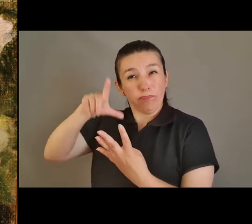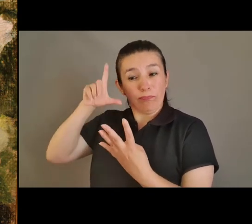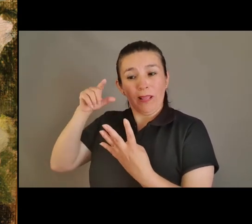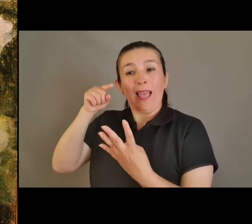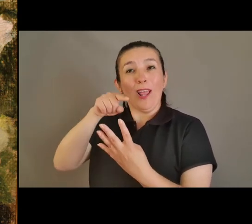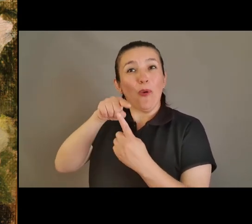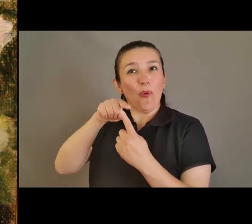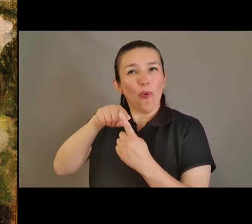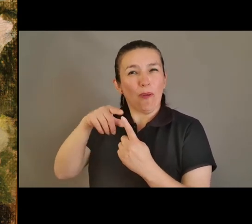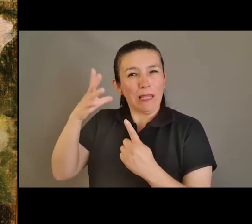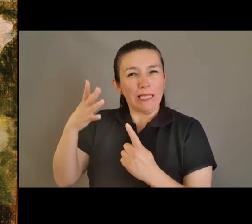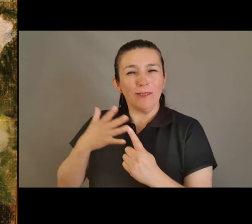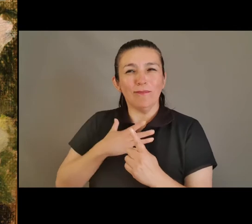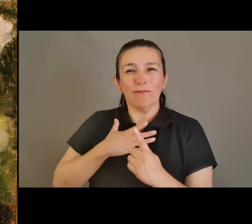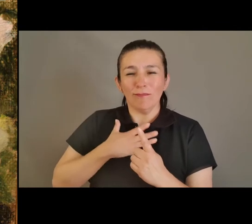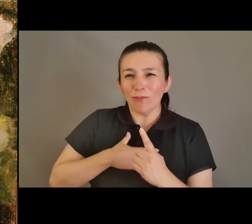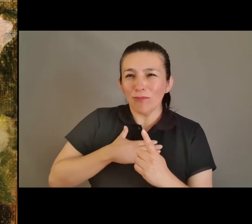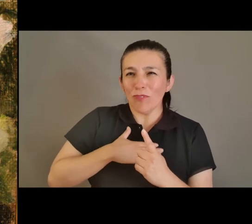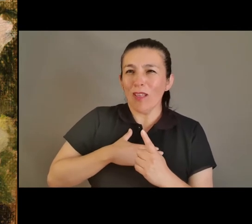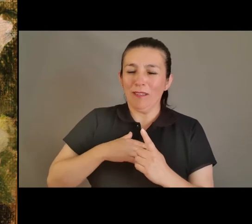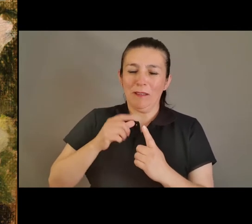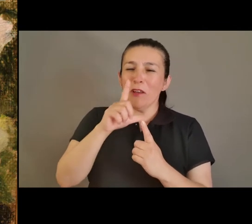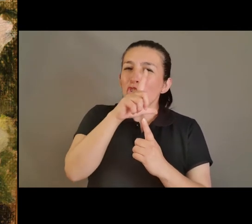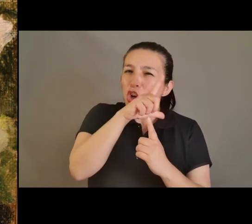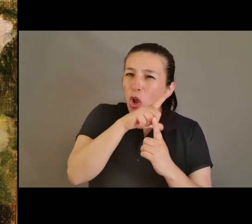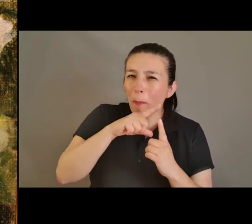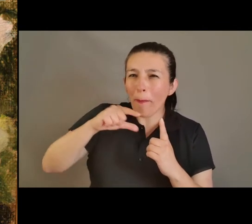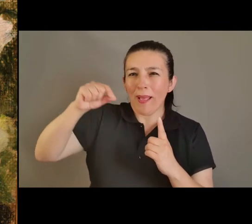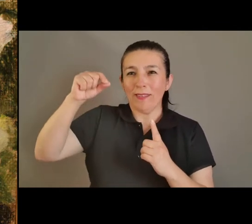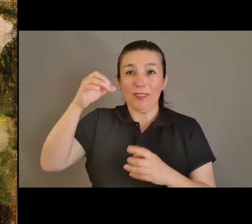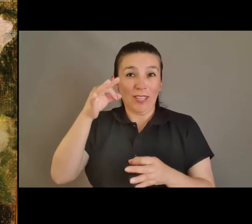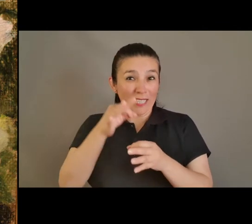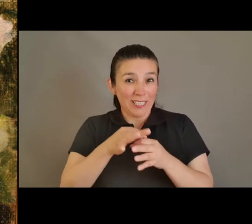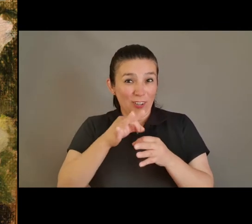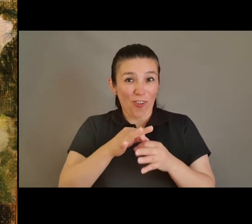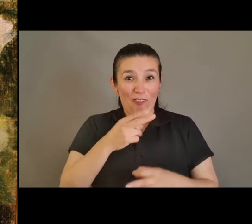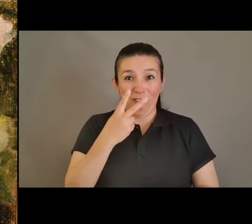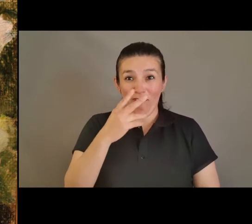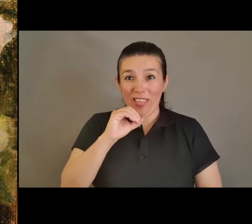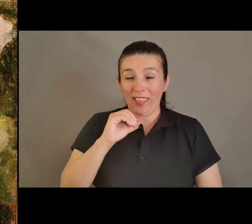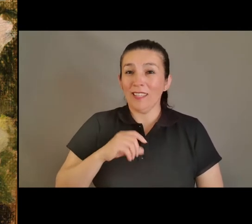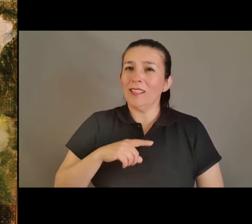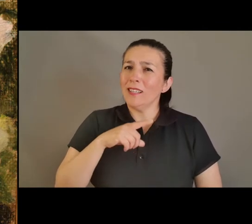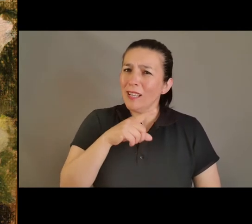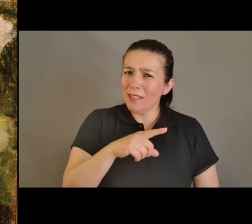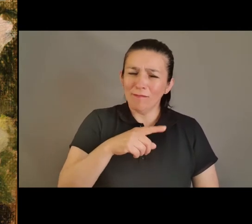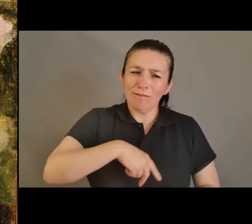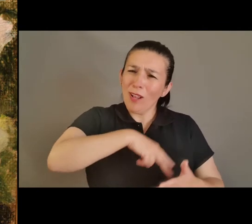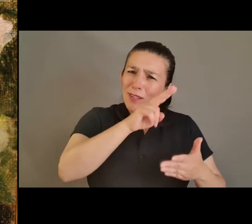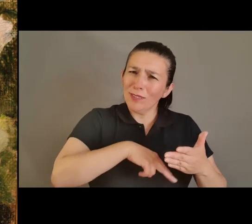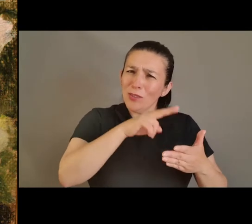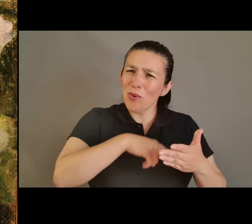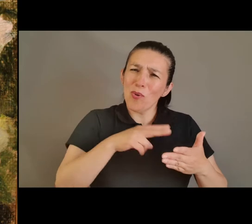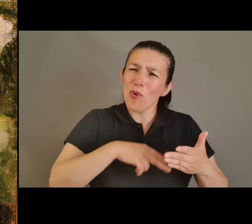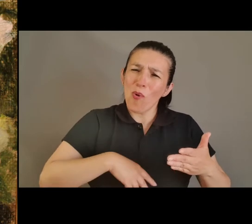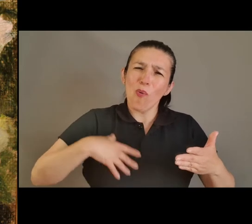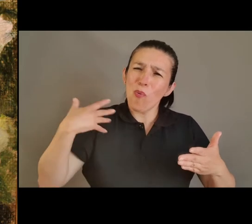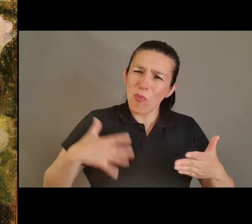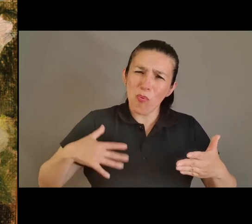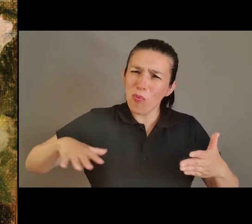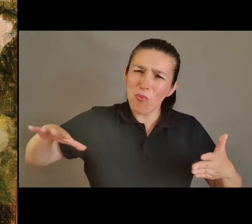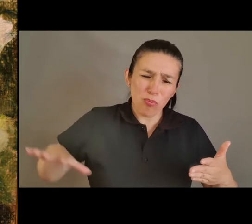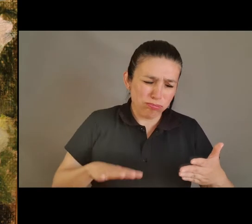el prototipo de artista romántico y bohemio de inicios del siglo XX. Fue un artista infatigable,